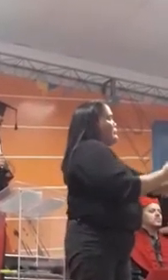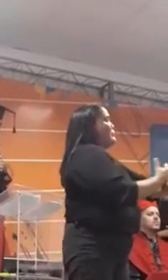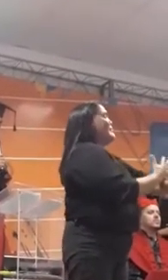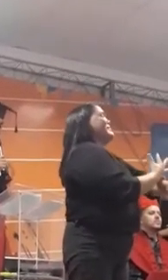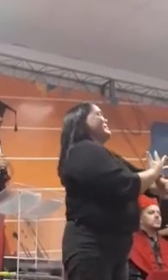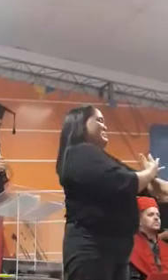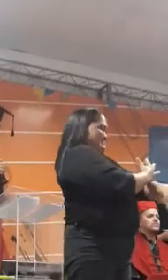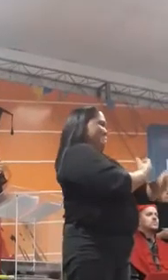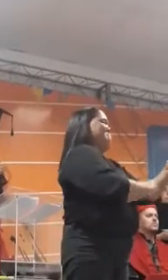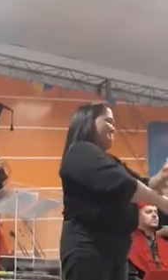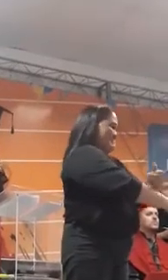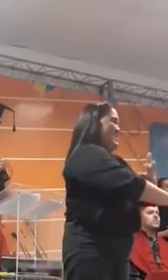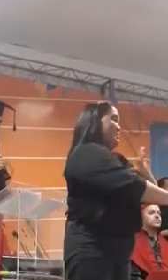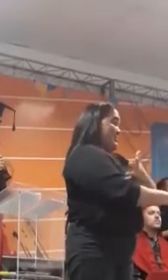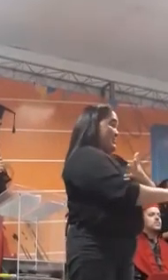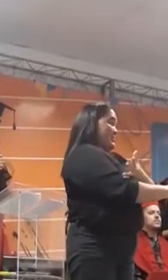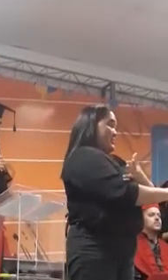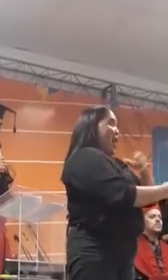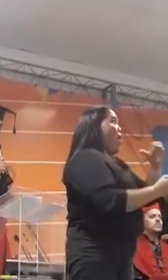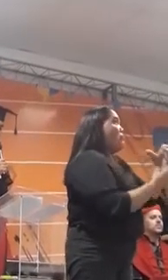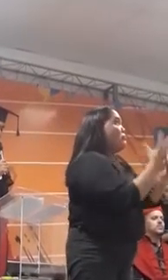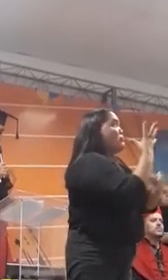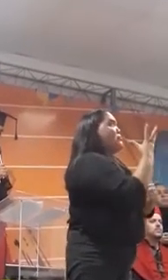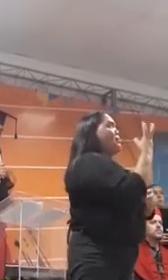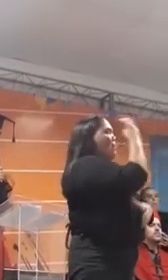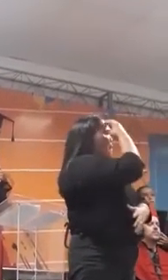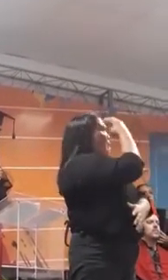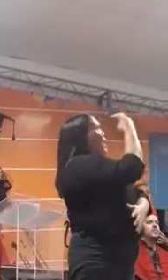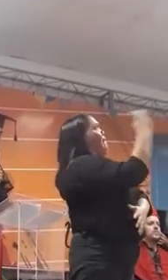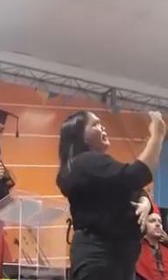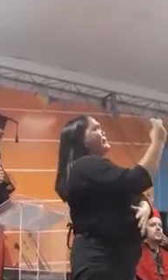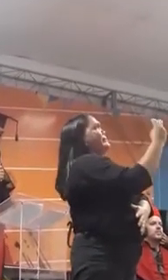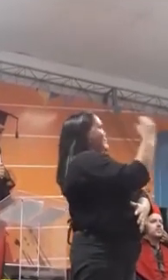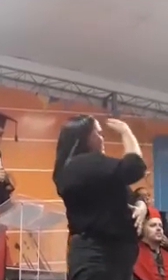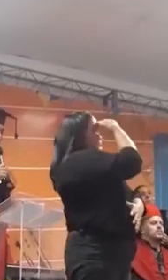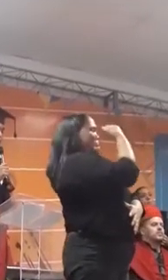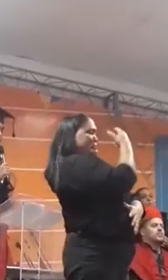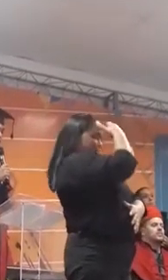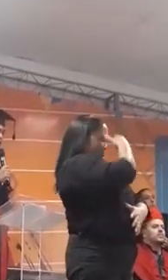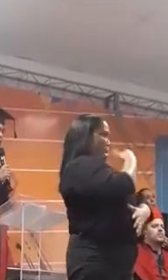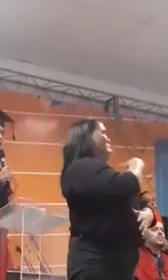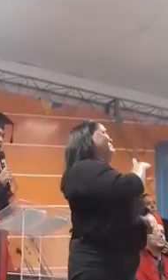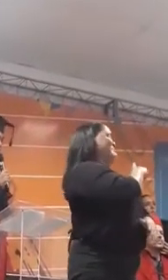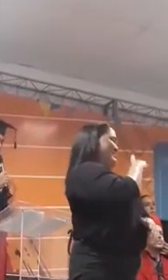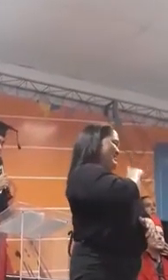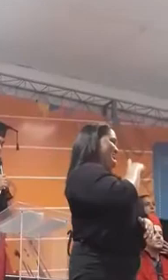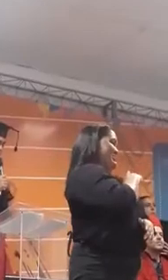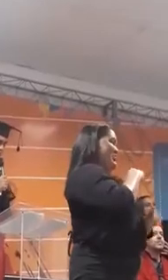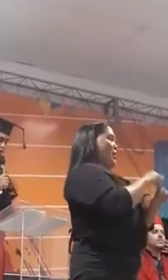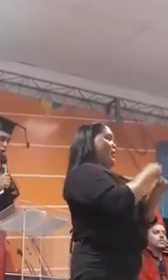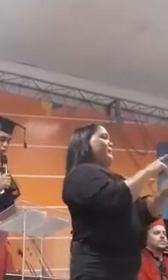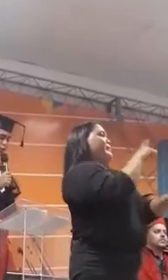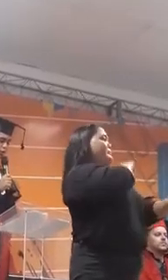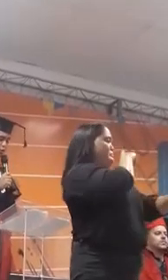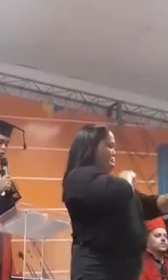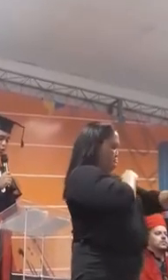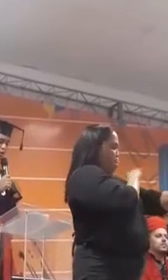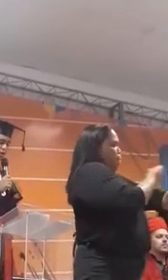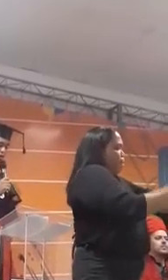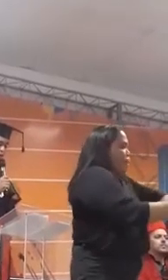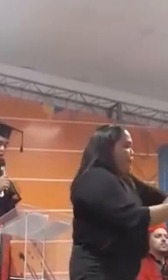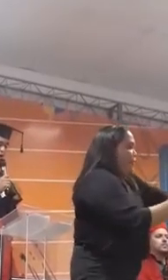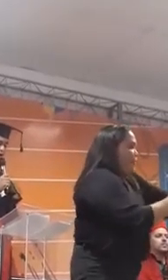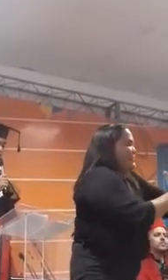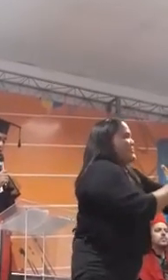que descobrimos capacidade que nem sabíamos que tínhamos. E são aulas em que a emoção é que comanda. Nós fomos